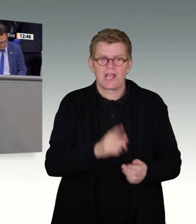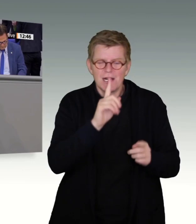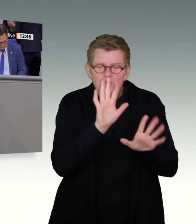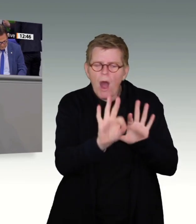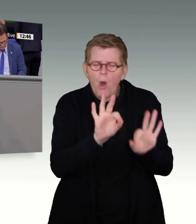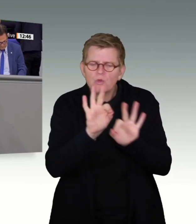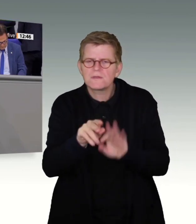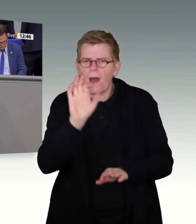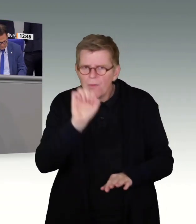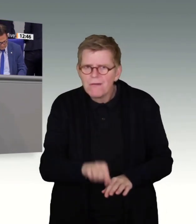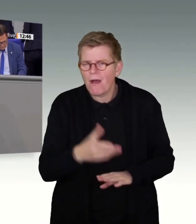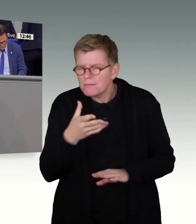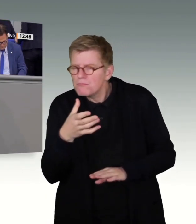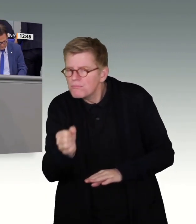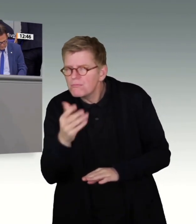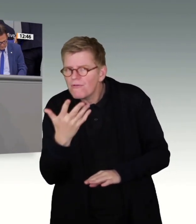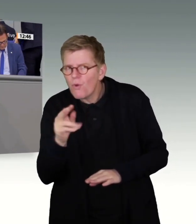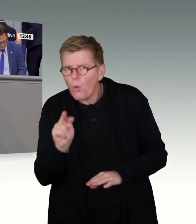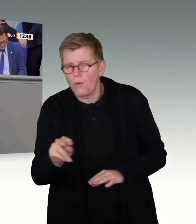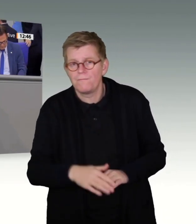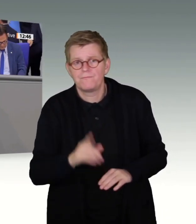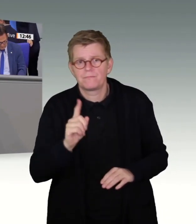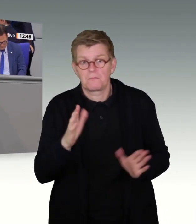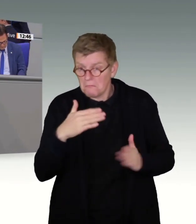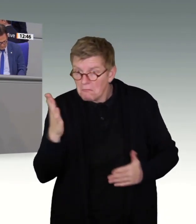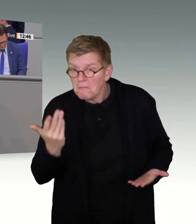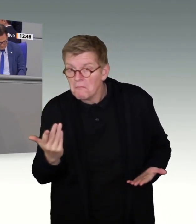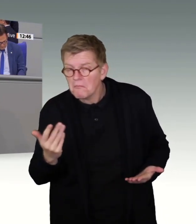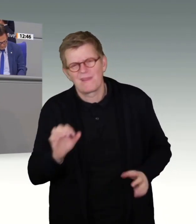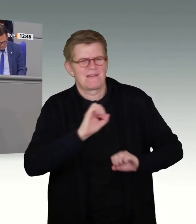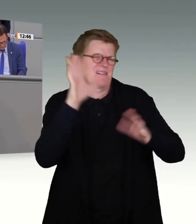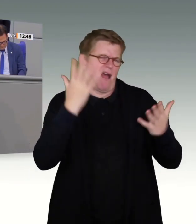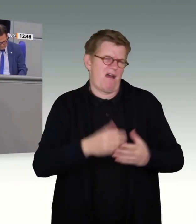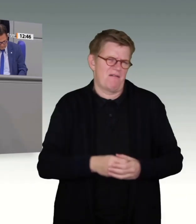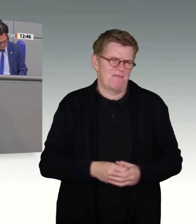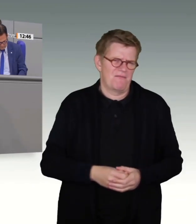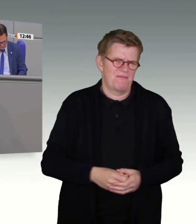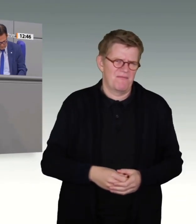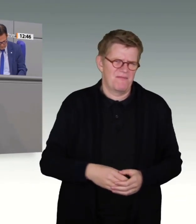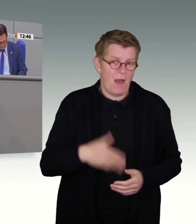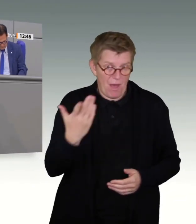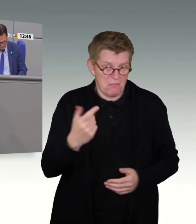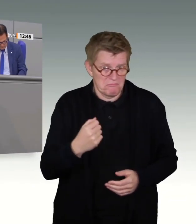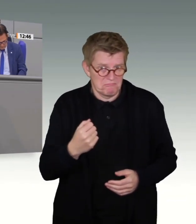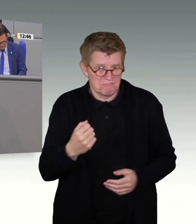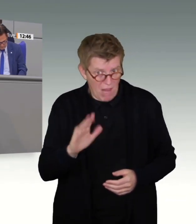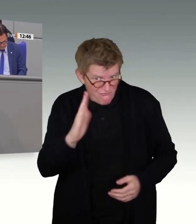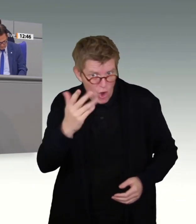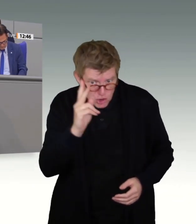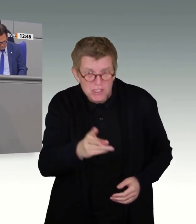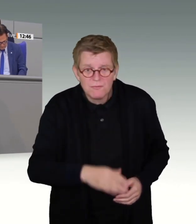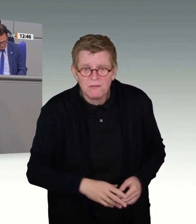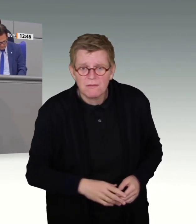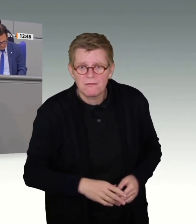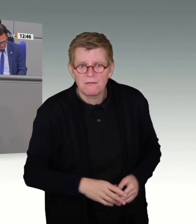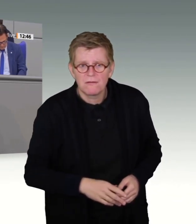klar definierten Voraussetzungen erlaubt. Abwegig? Na klar. Aber effektiv wäre es schon, nicht wahr? Wie